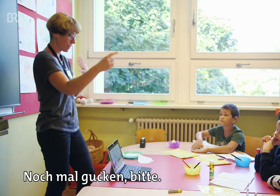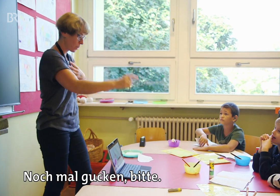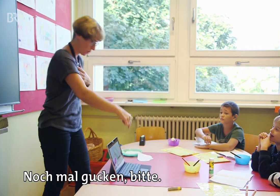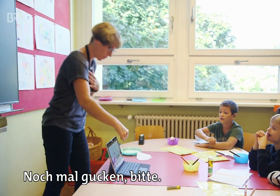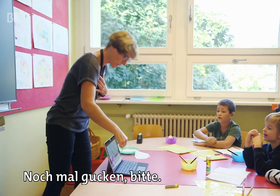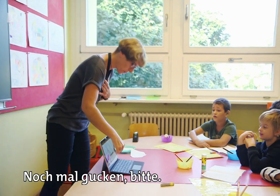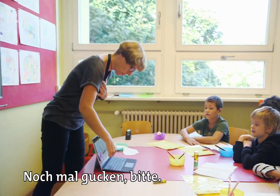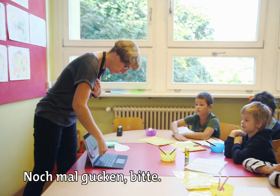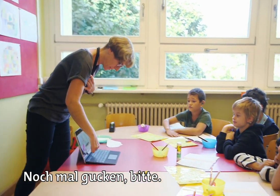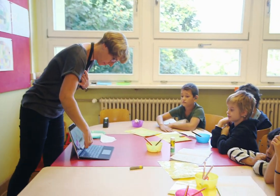Nochmal gucken, bitte.